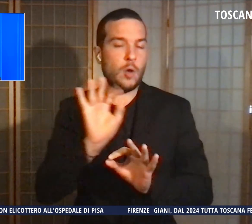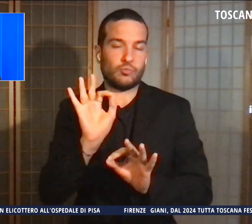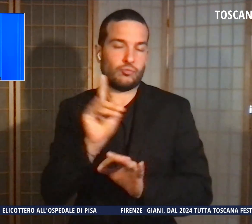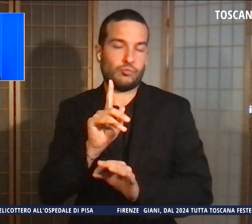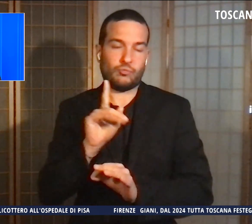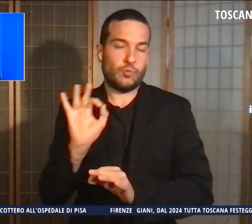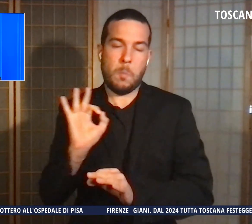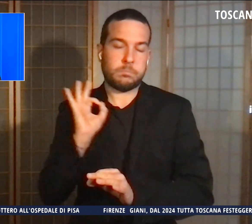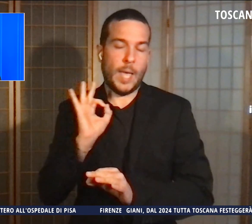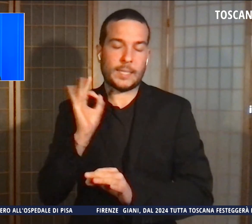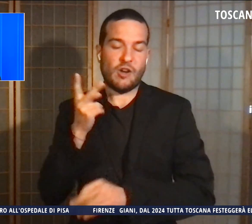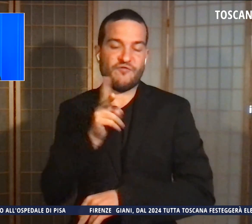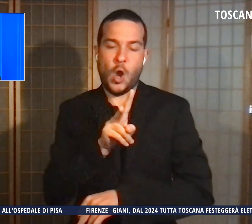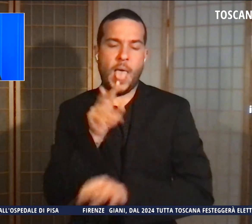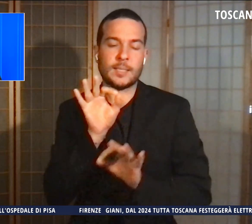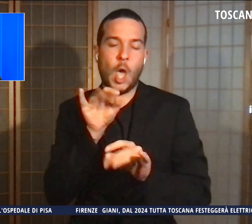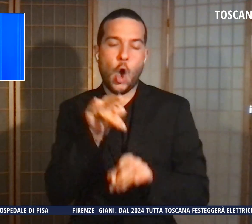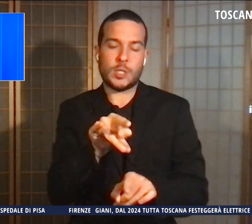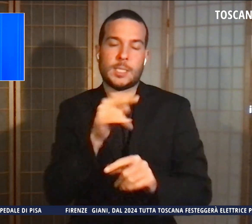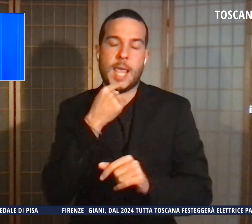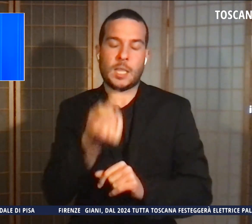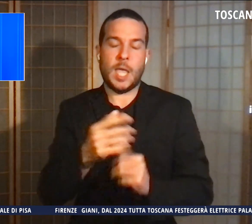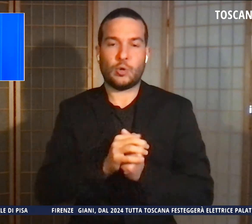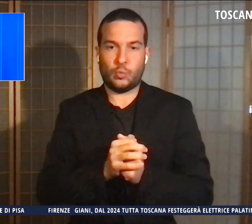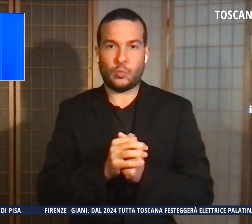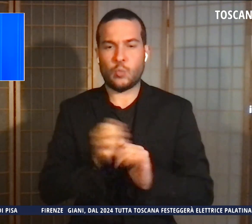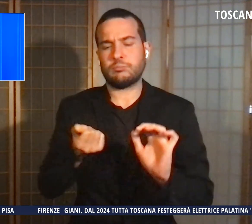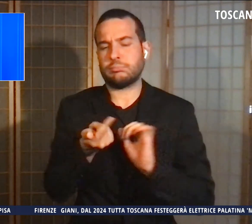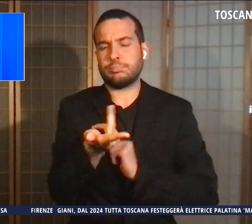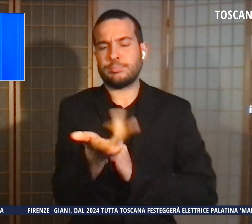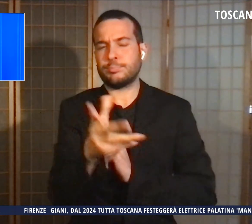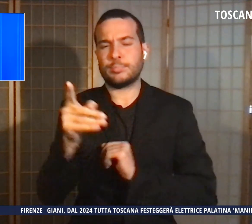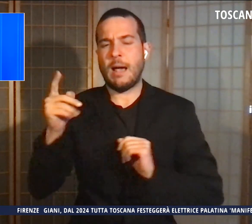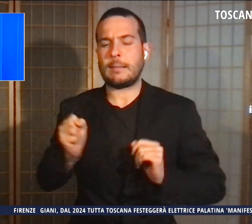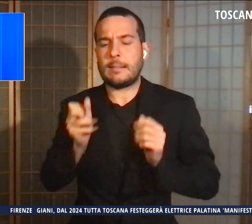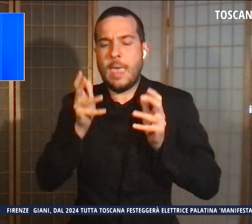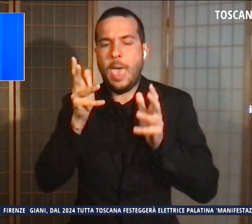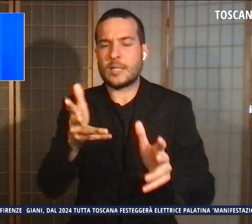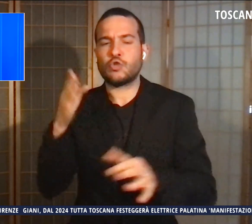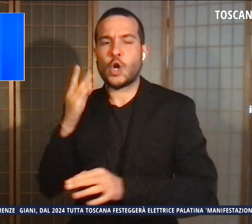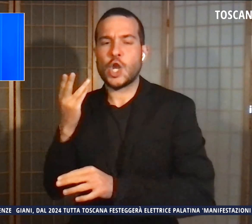aggiunto il primo cittadino. Sono numerose le reazioni politiche di condanna dell'episodio.